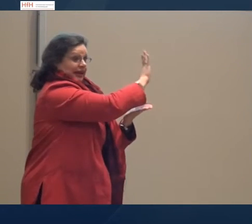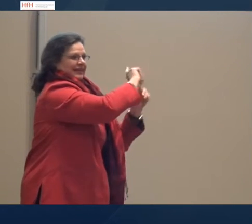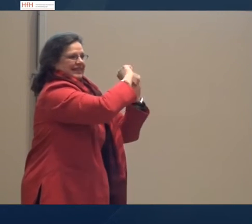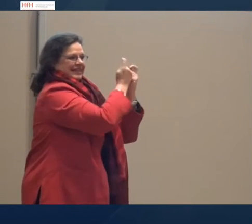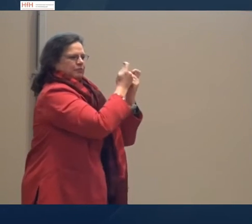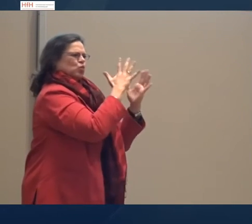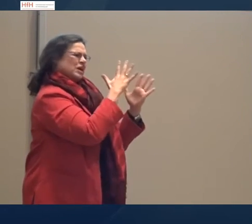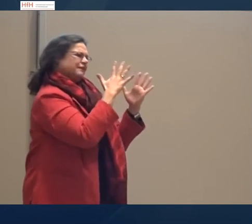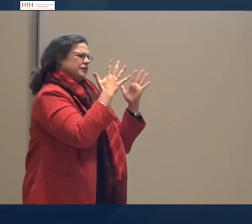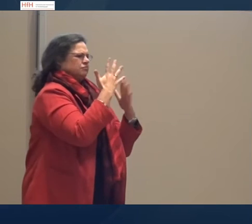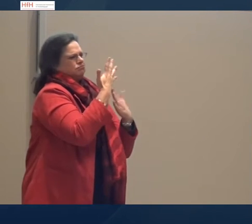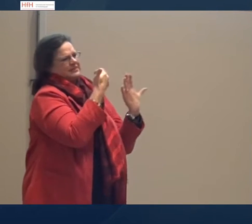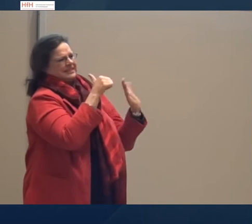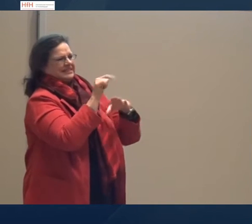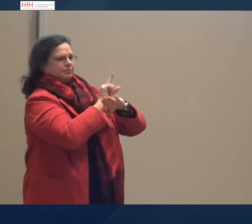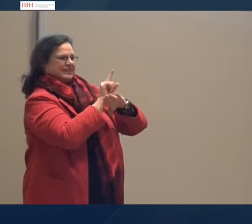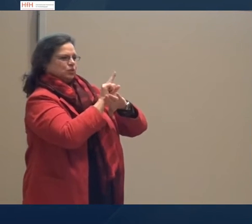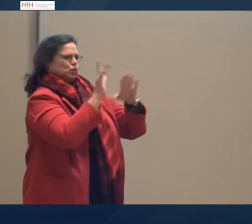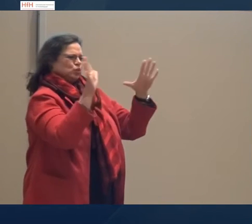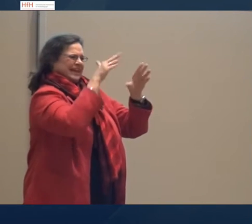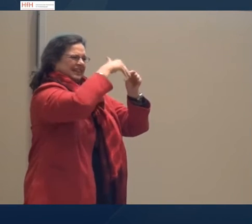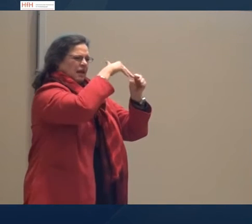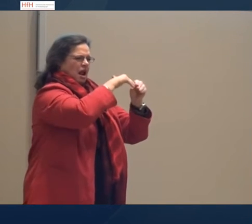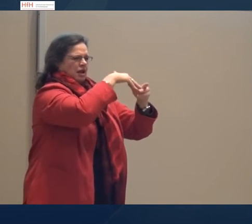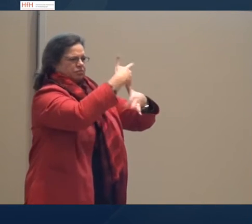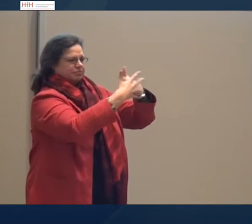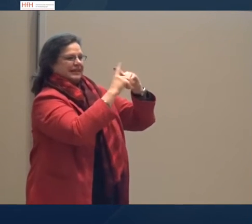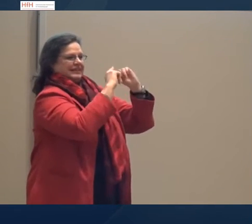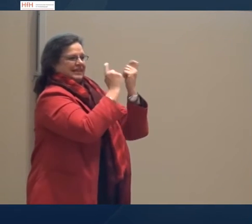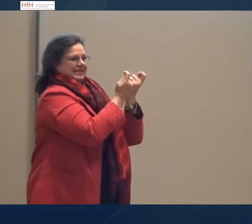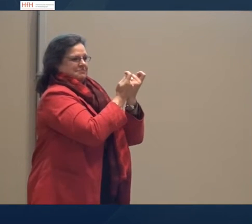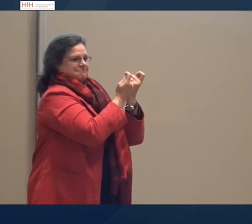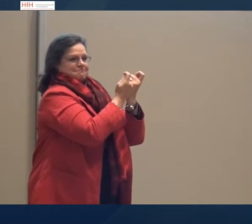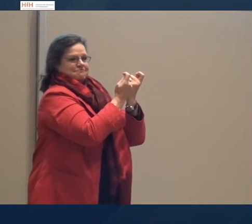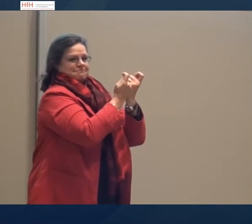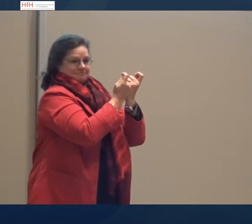Ich übergebe das Wort an Jörg Keller und sein Team.